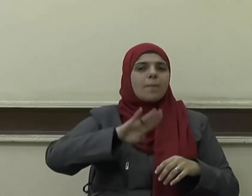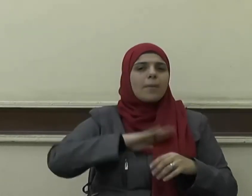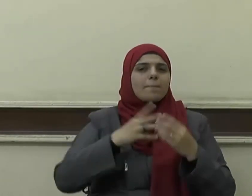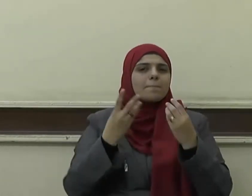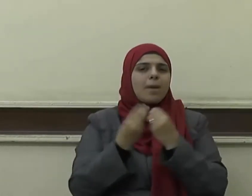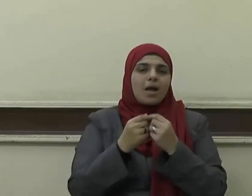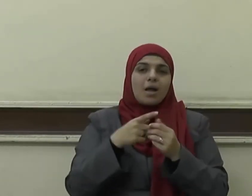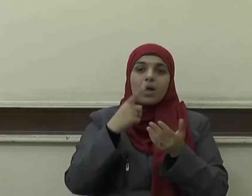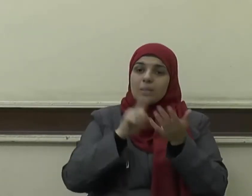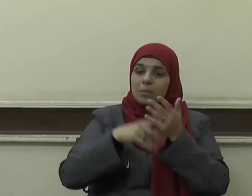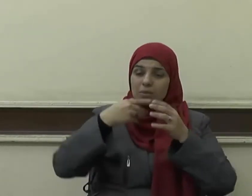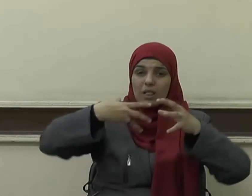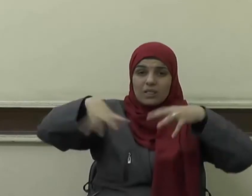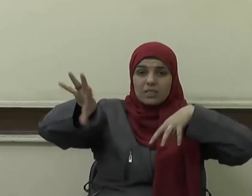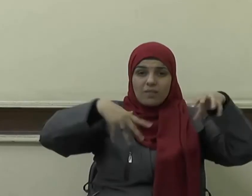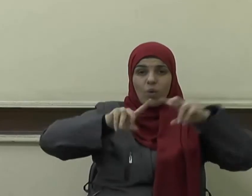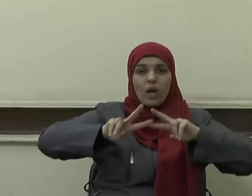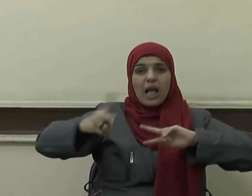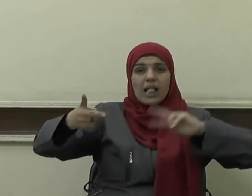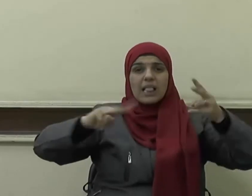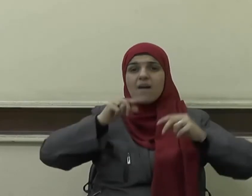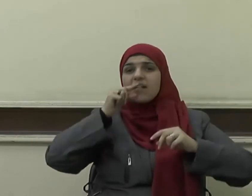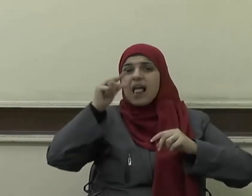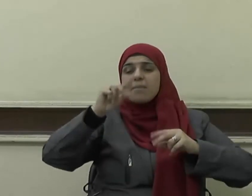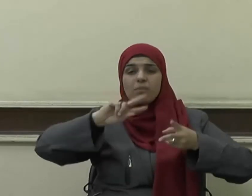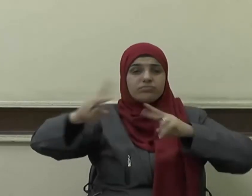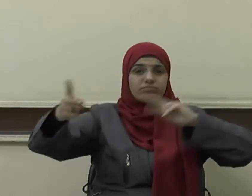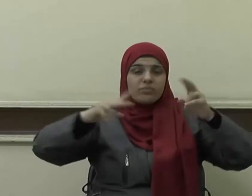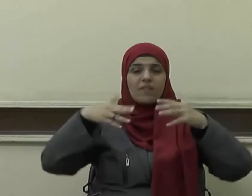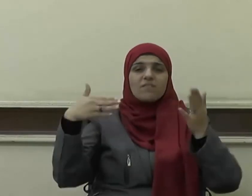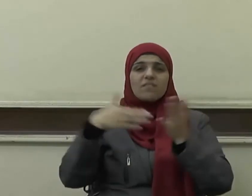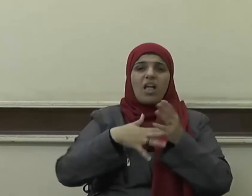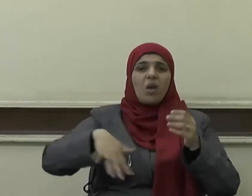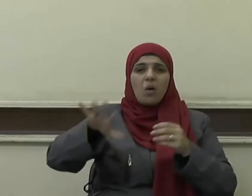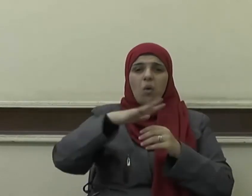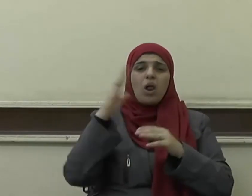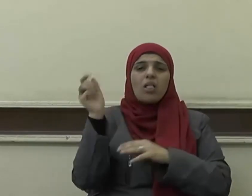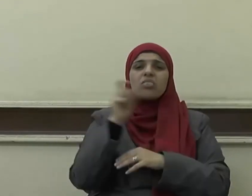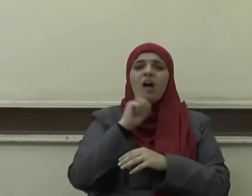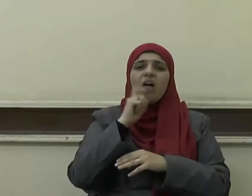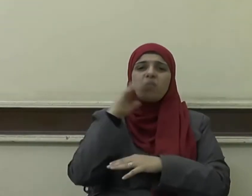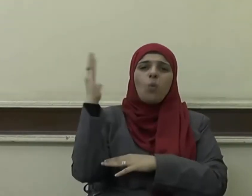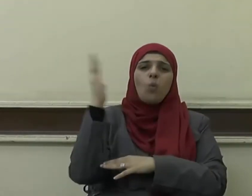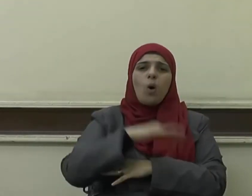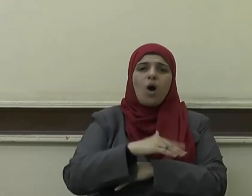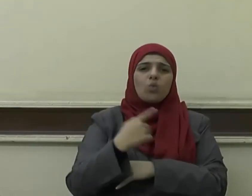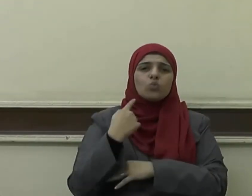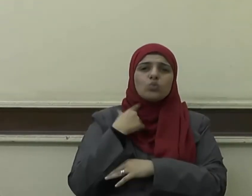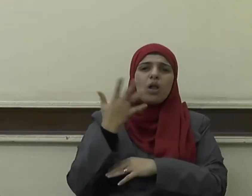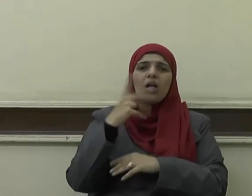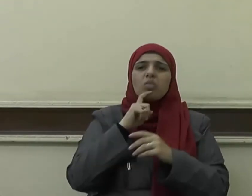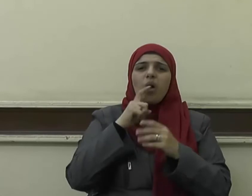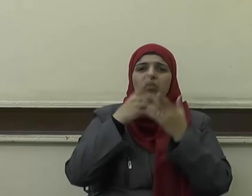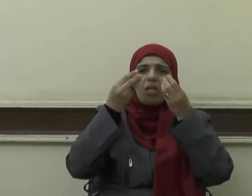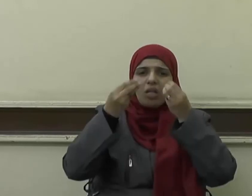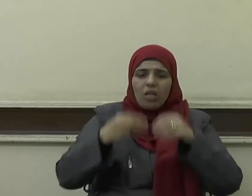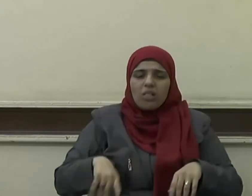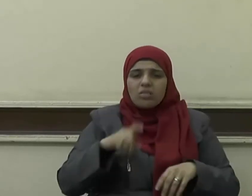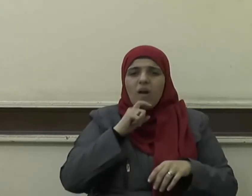كما أن التفرق واختلاف الكلمة يذهب مهابة الأمة ويورثها الضعف والوهن